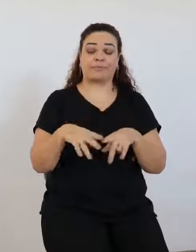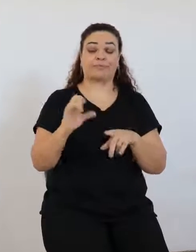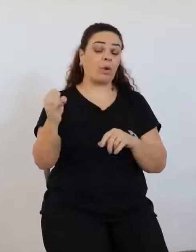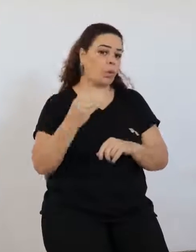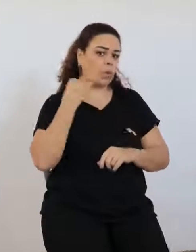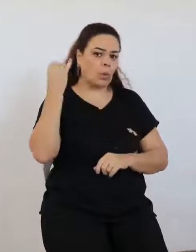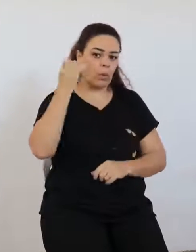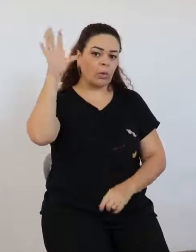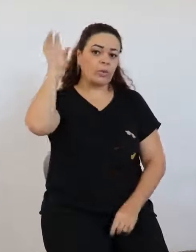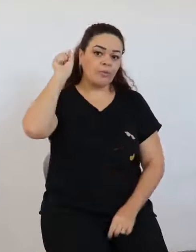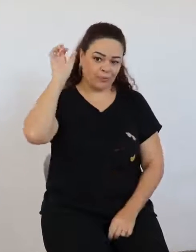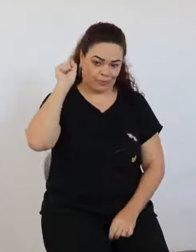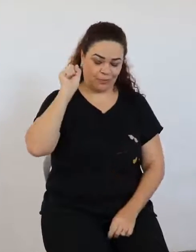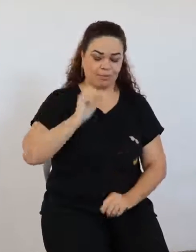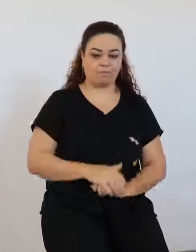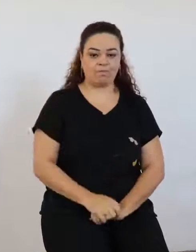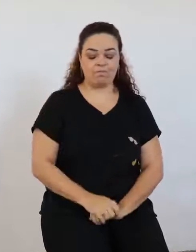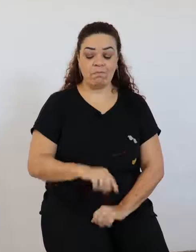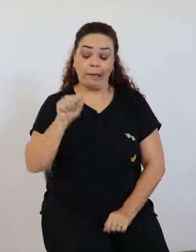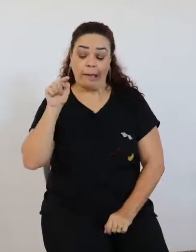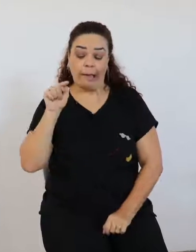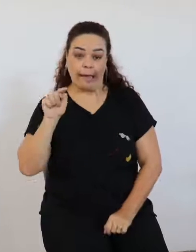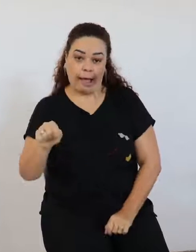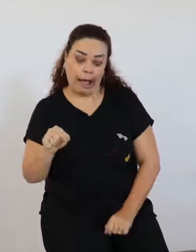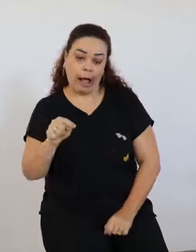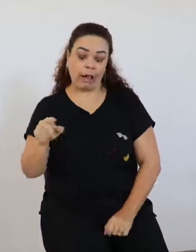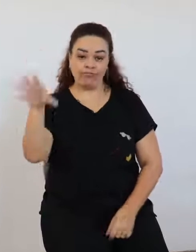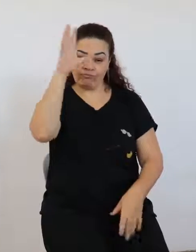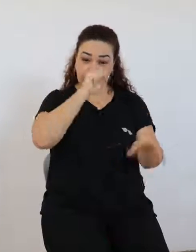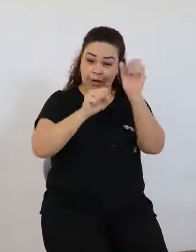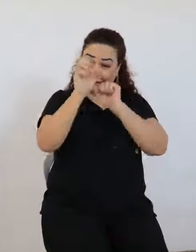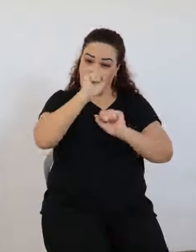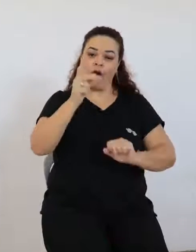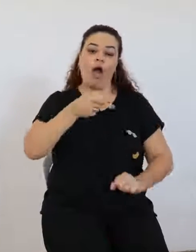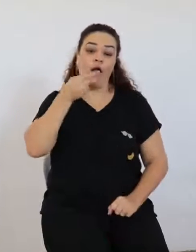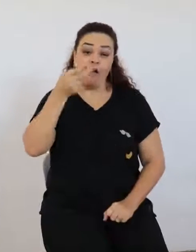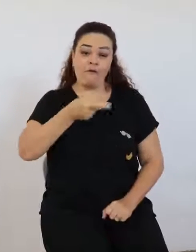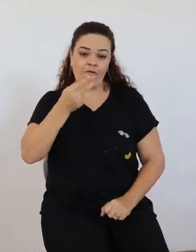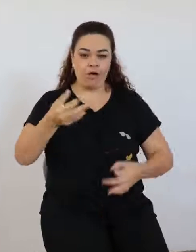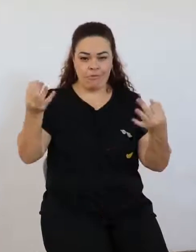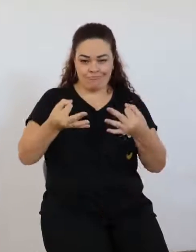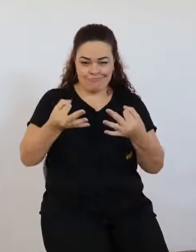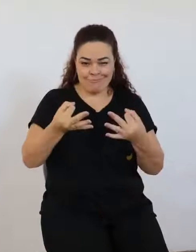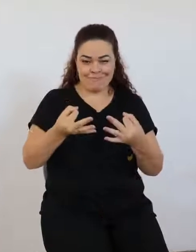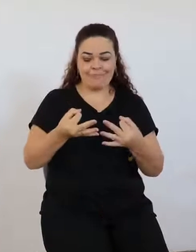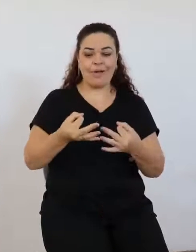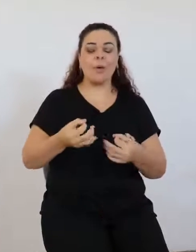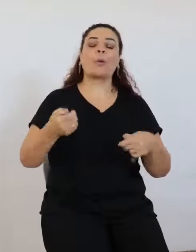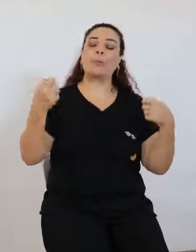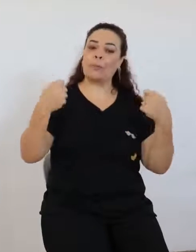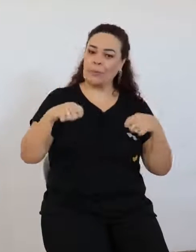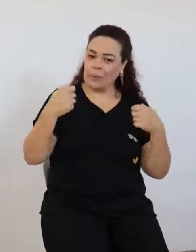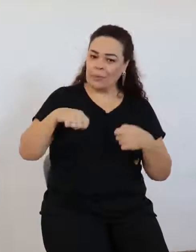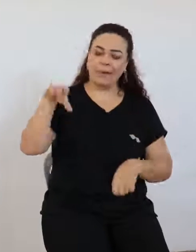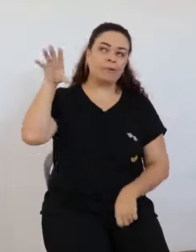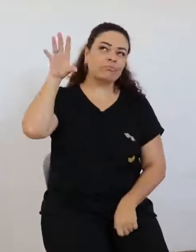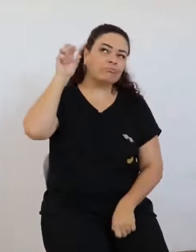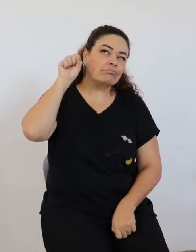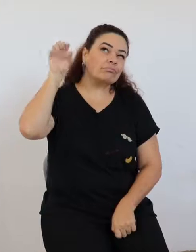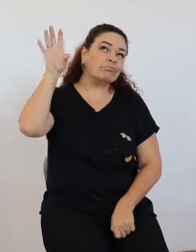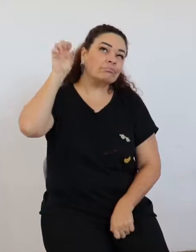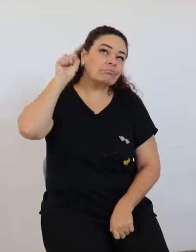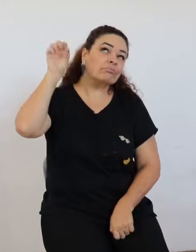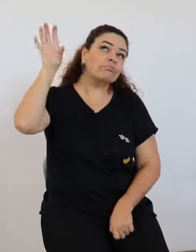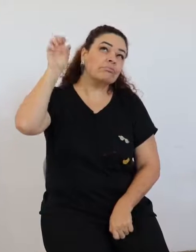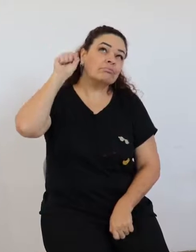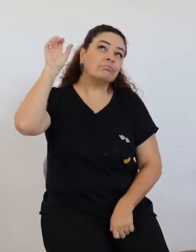Então, para que a criança fale corretamente, é muito importante que ela escute bem, a gente tem que garantir que ela escuta bem. Então, às vezes, a